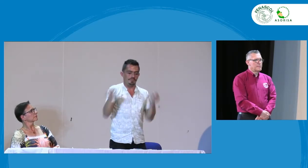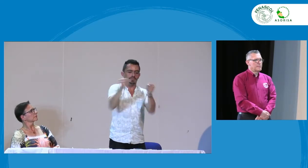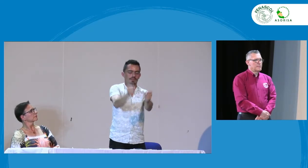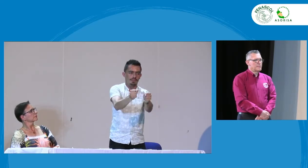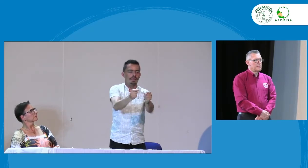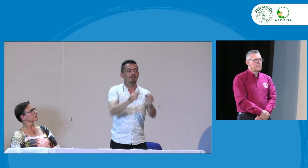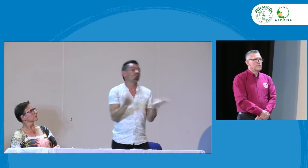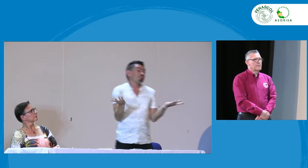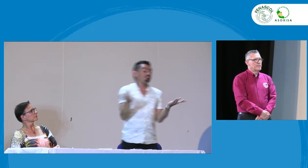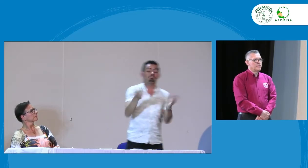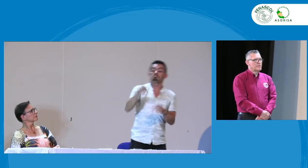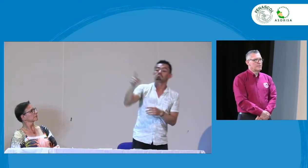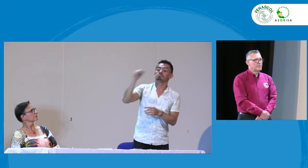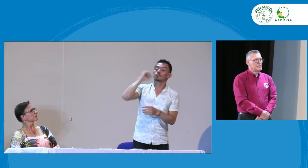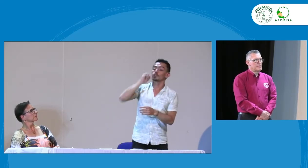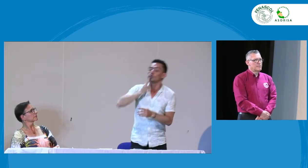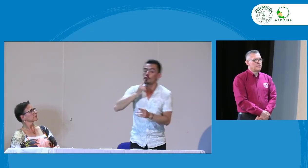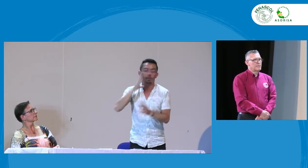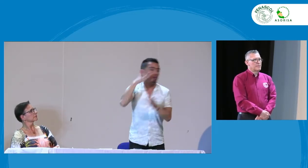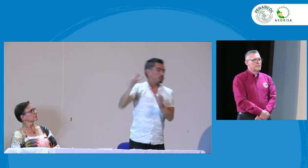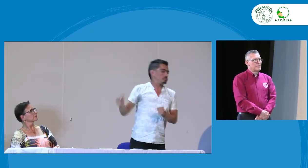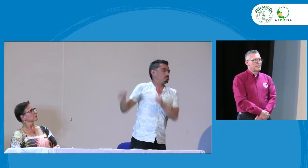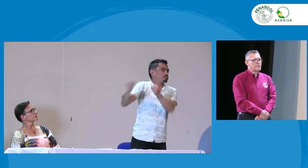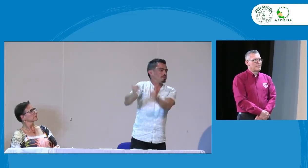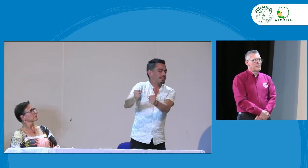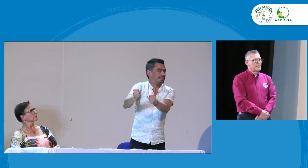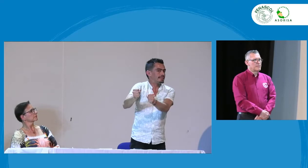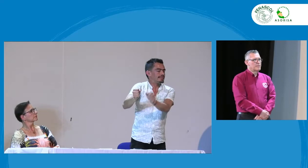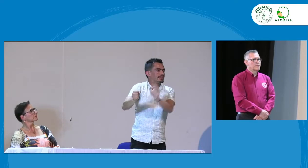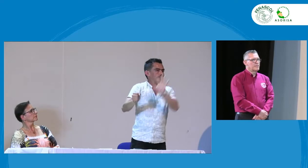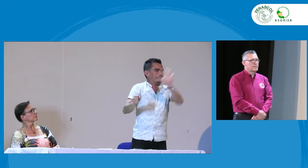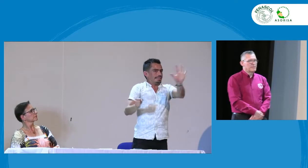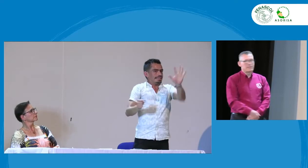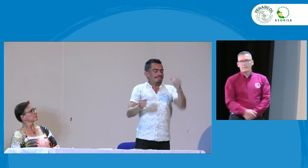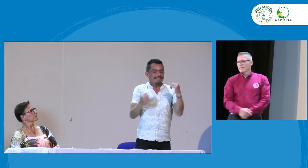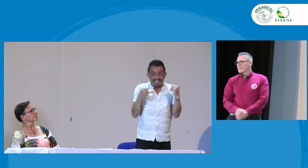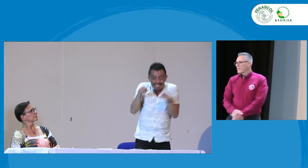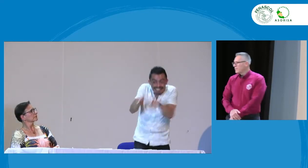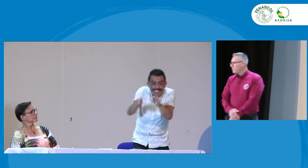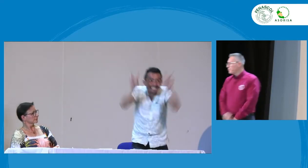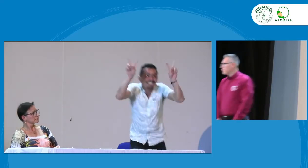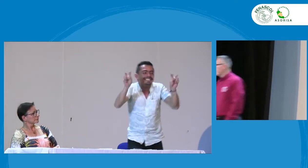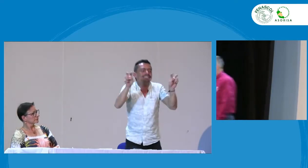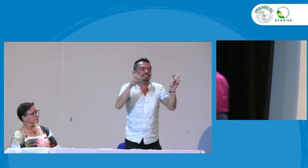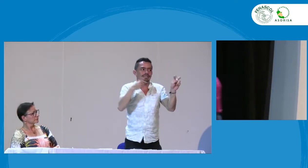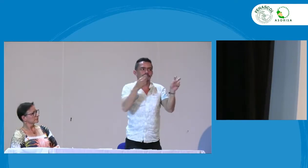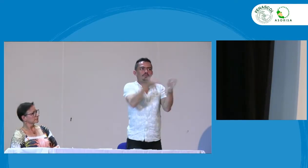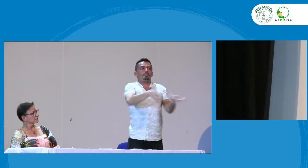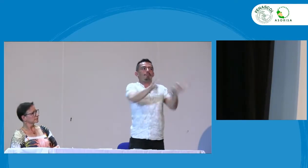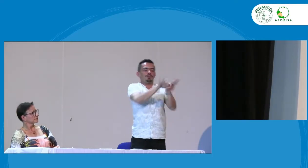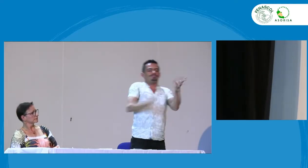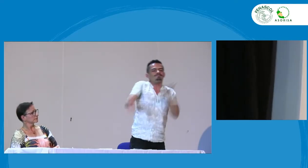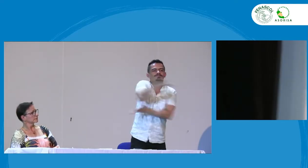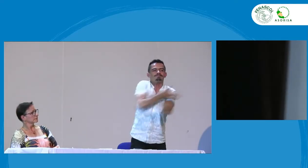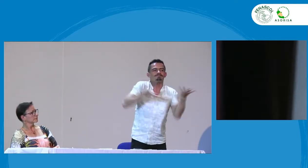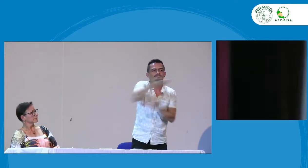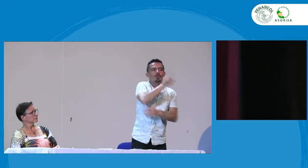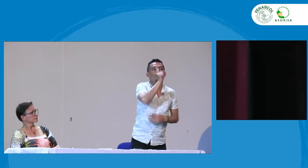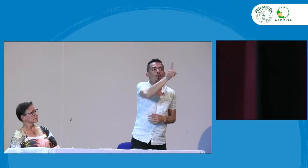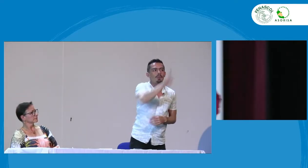y cuando hablamos de estos docentes bilingües podemos pensar claro que puede ser una persona oyente pero yo tengo